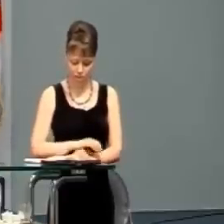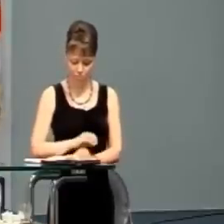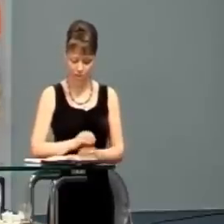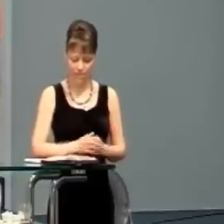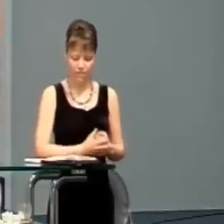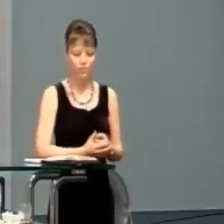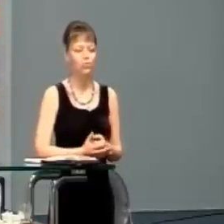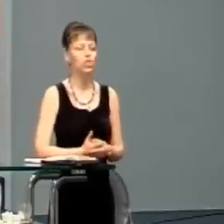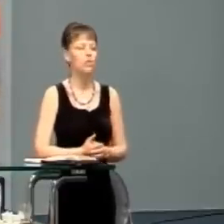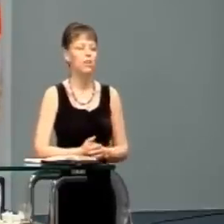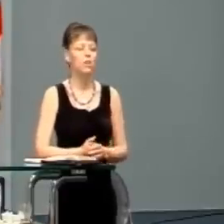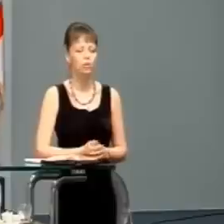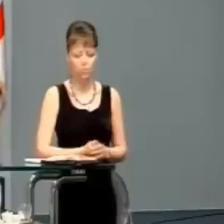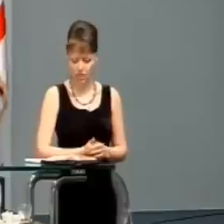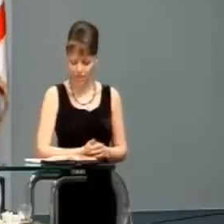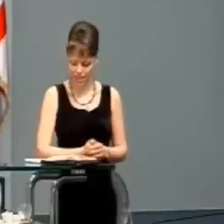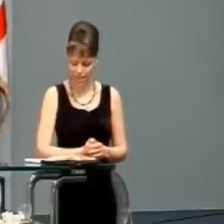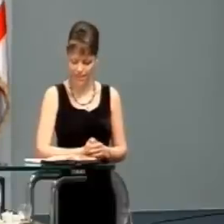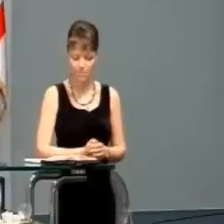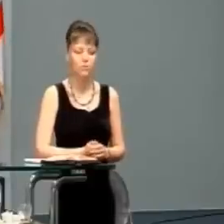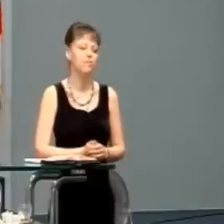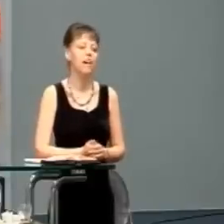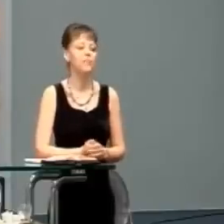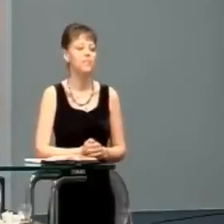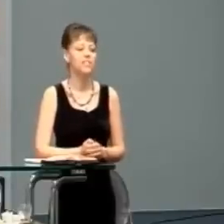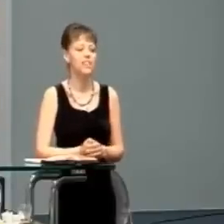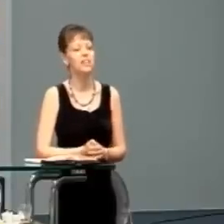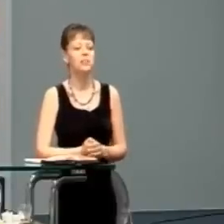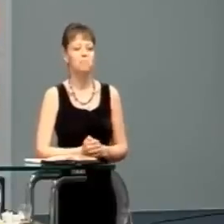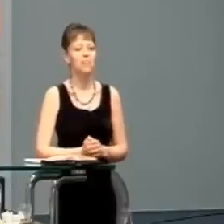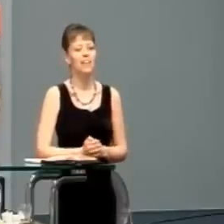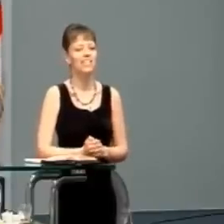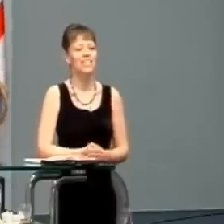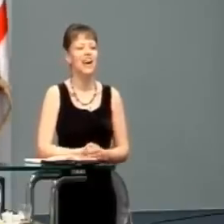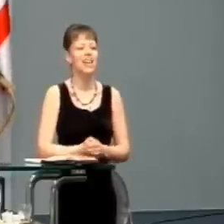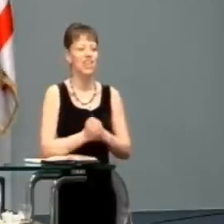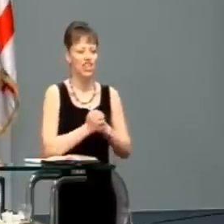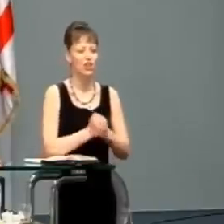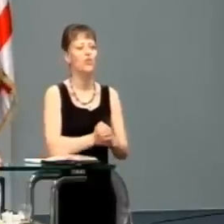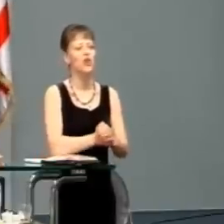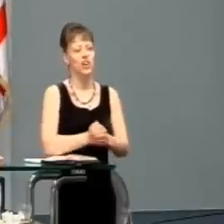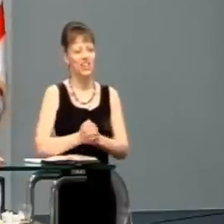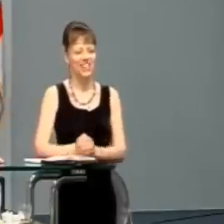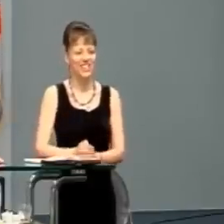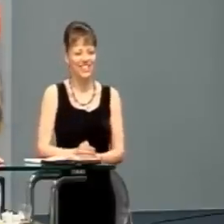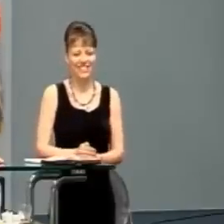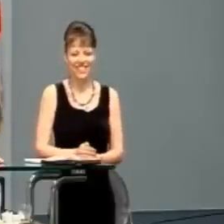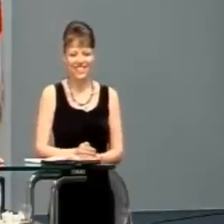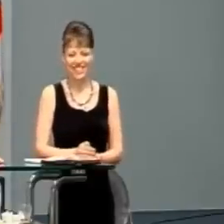Dobroreč, duša moja pánovi, a nezabúdaj na žiadne jeho dobrodenia.